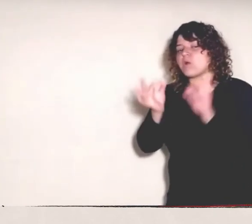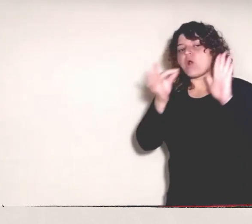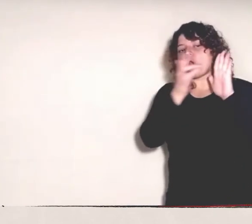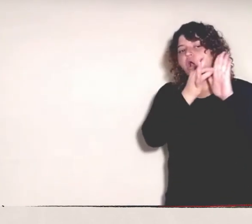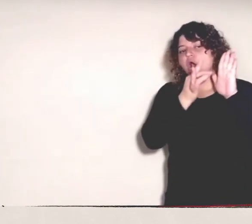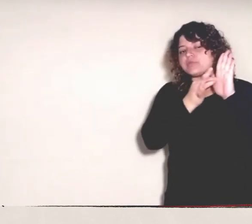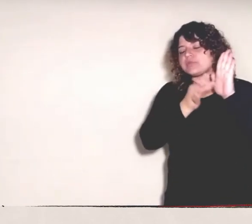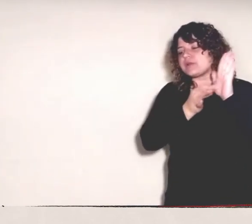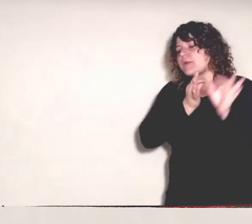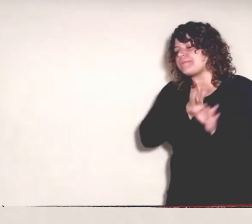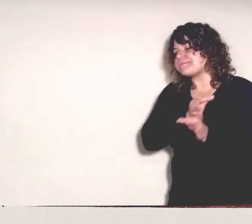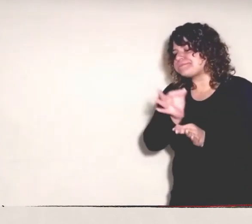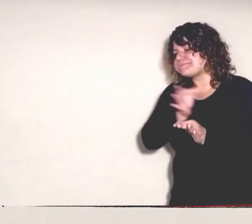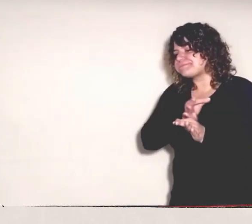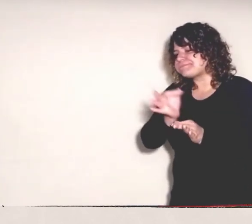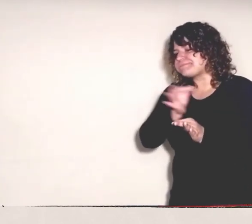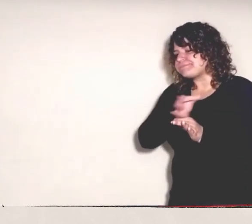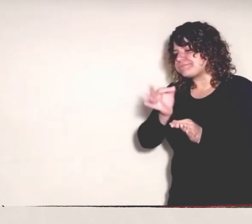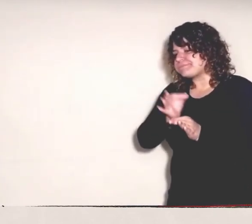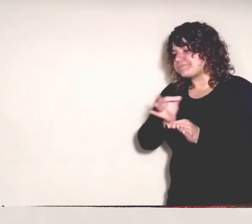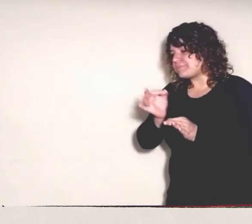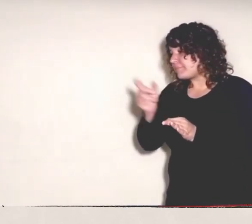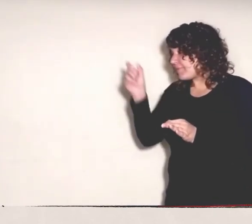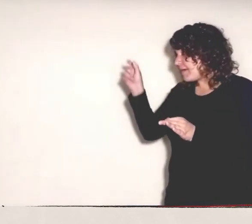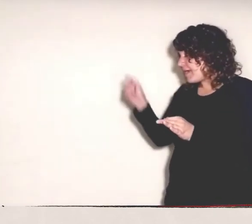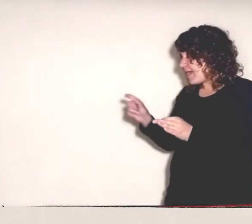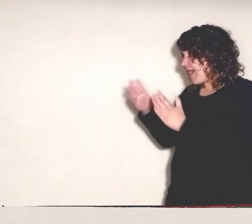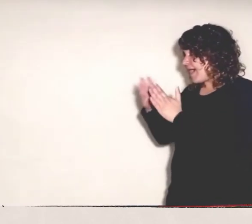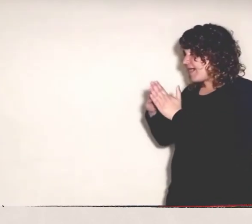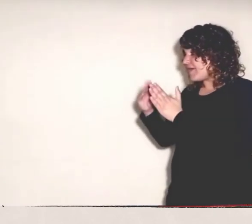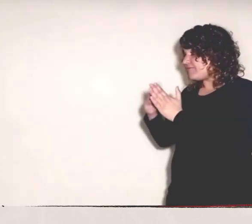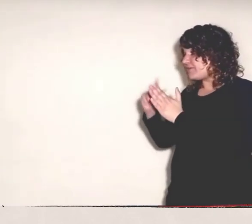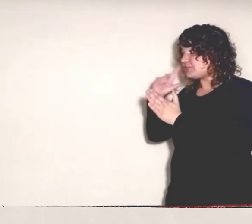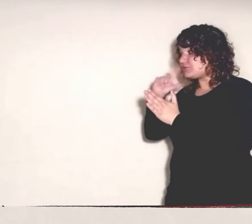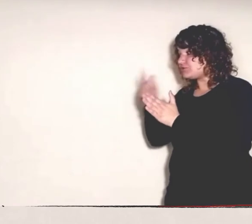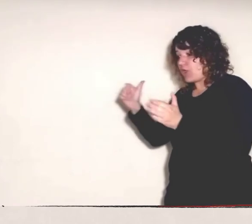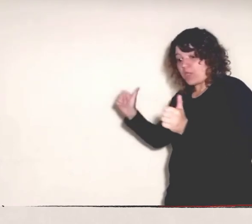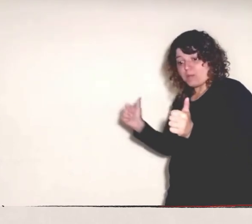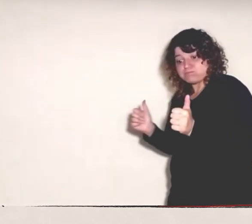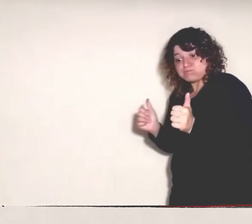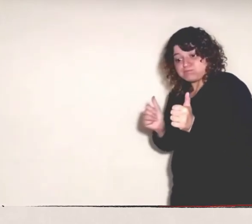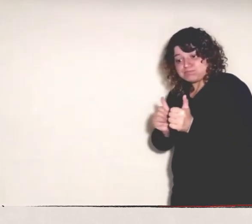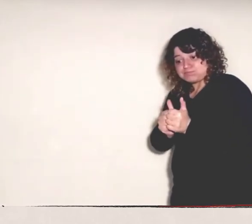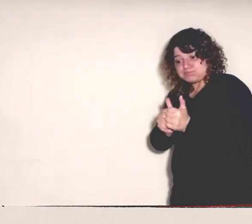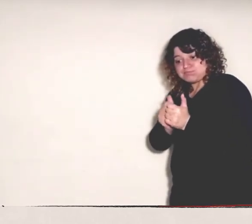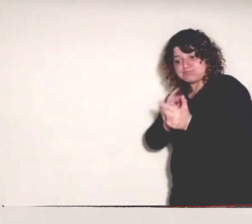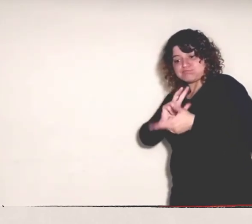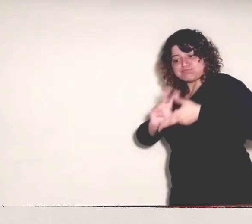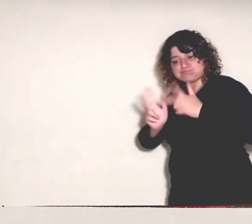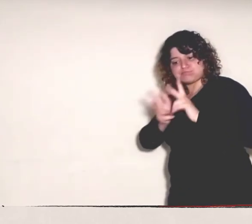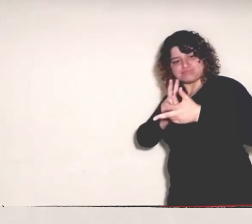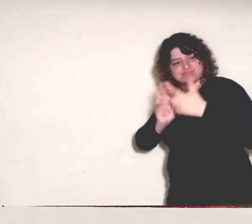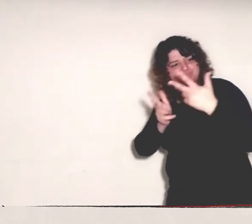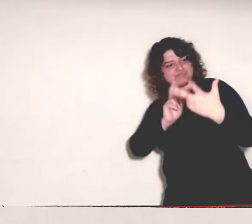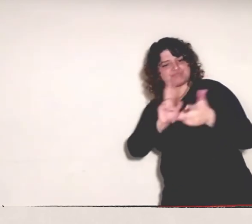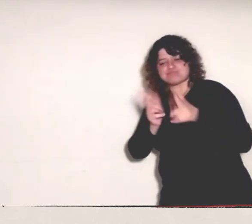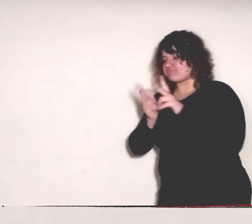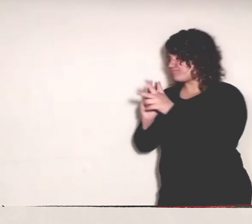la profesora, acompañada por la figura del referente sordo en las clases, y a partir